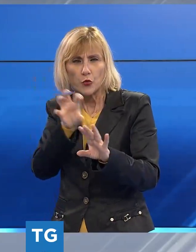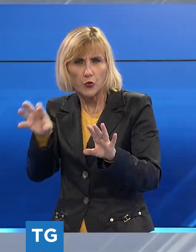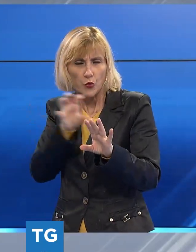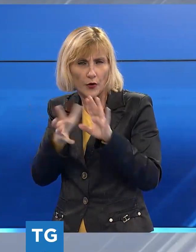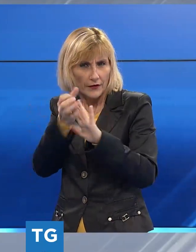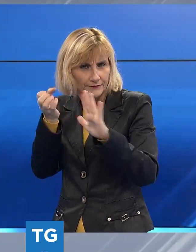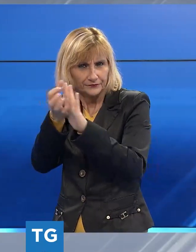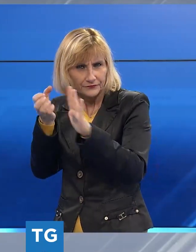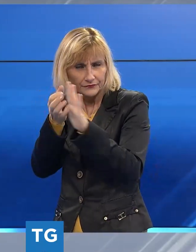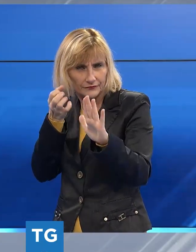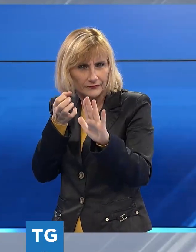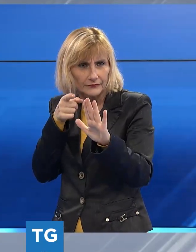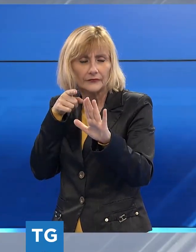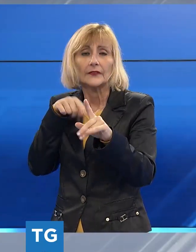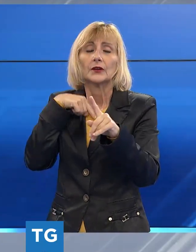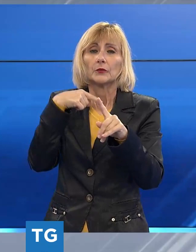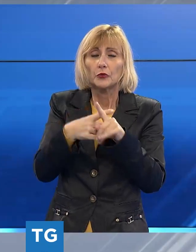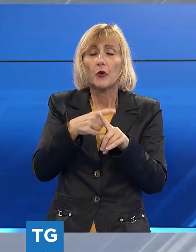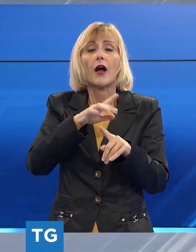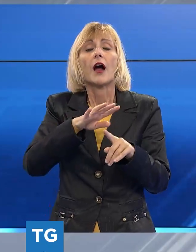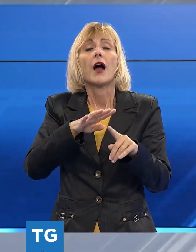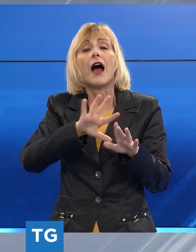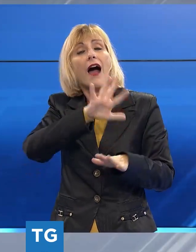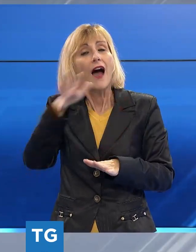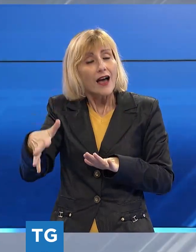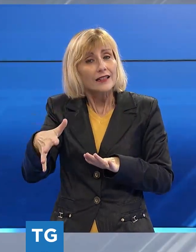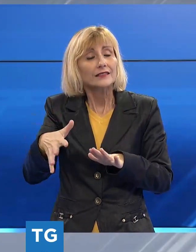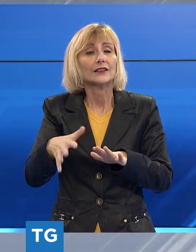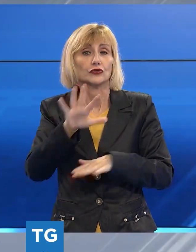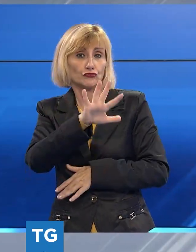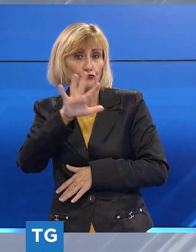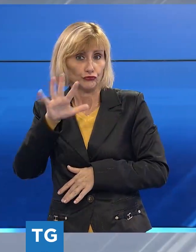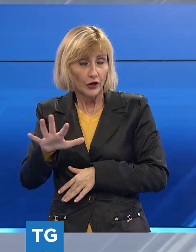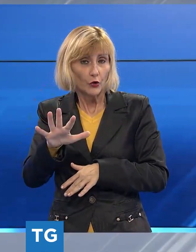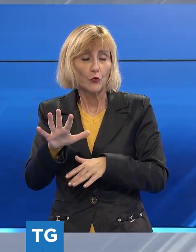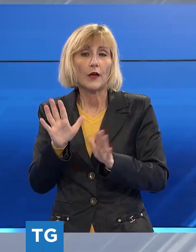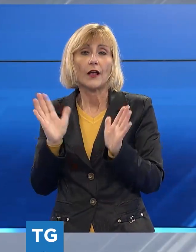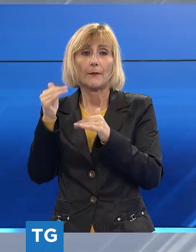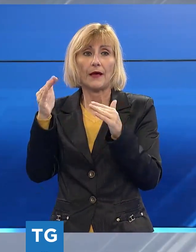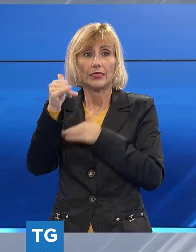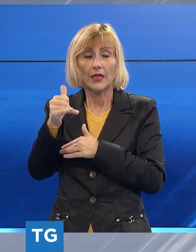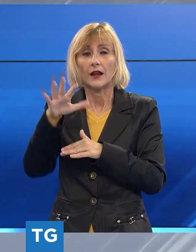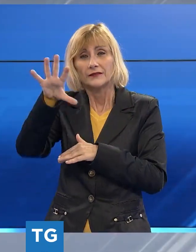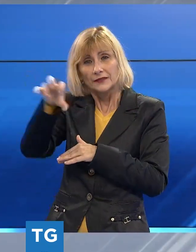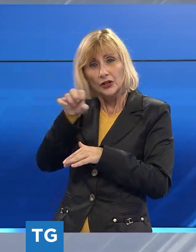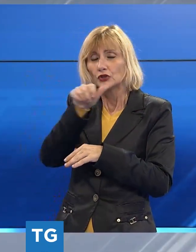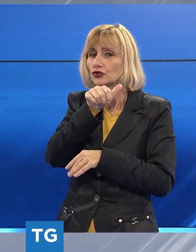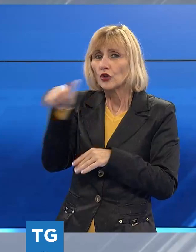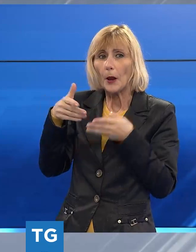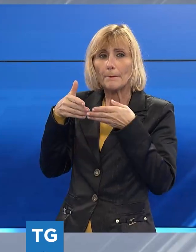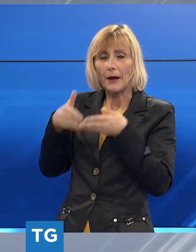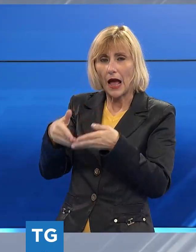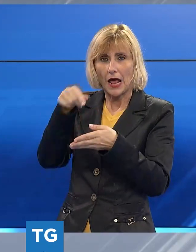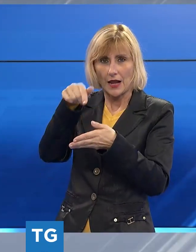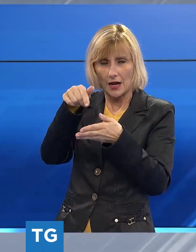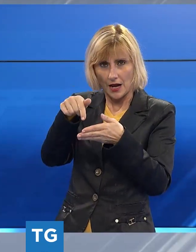scena di carta pesta e su un altro pannello è stata quasi completamente strappata la figura di una barca ormeggiata al molo.